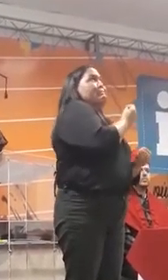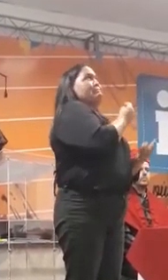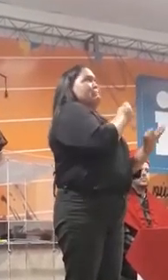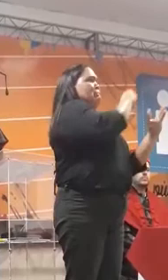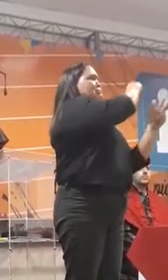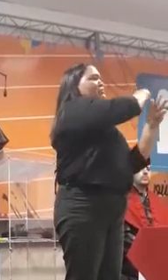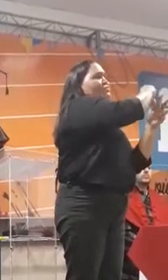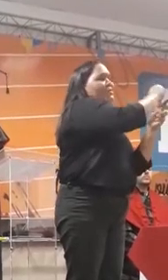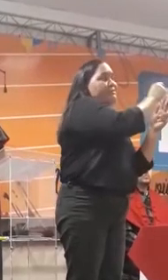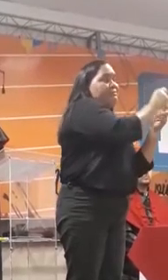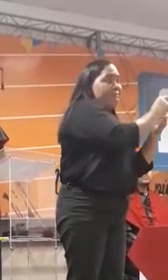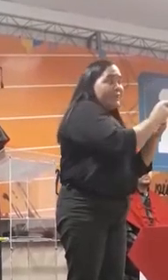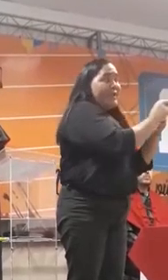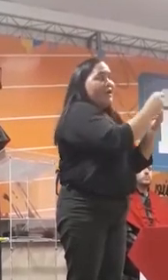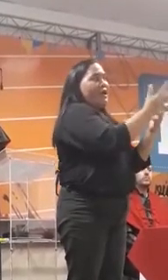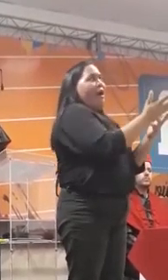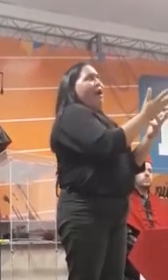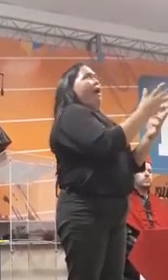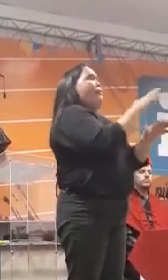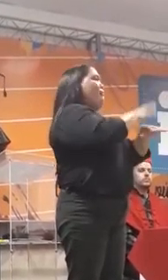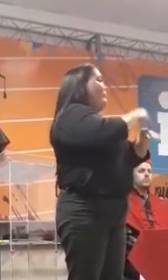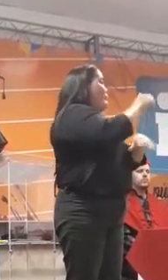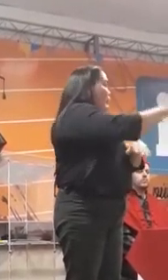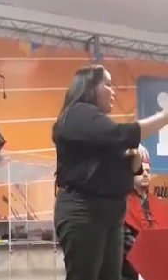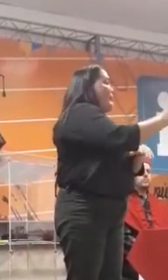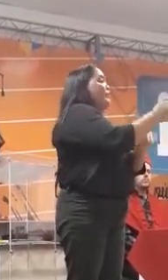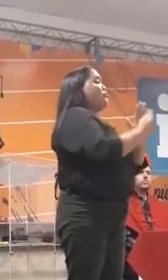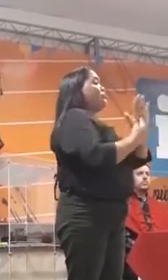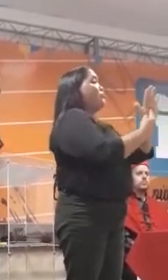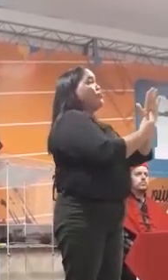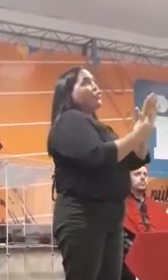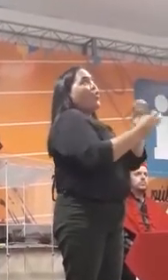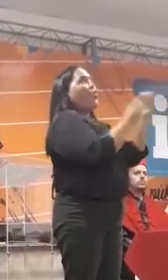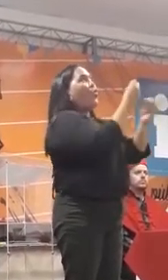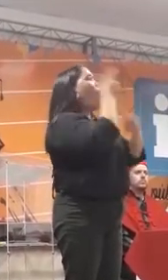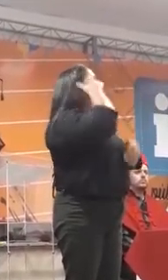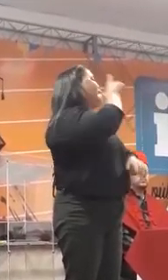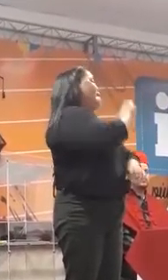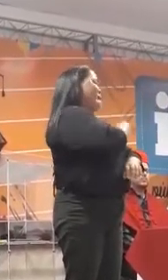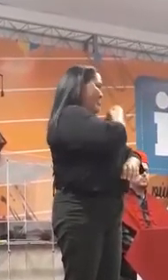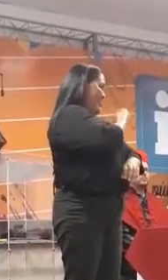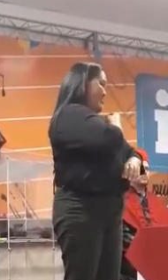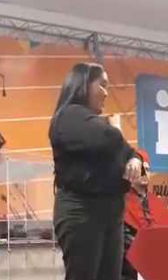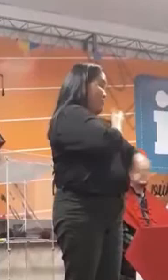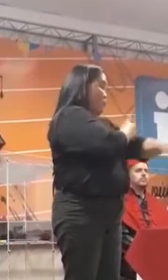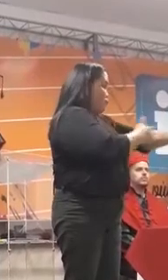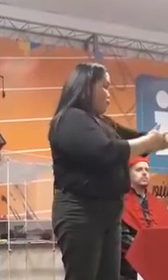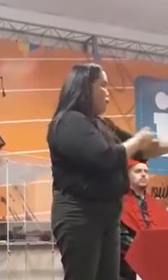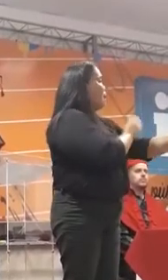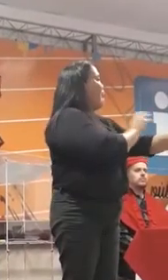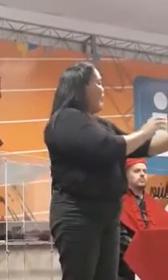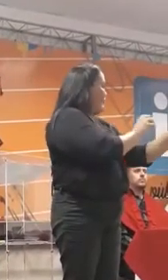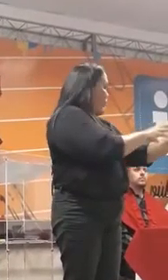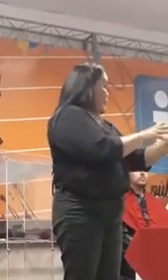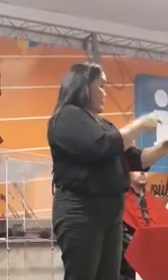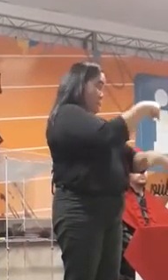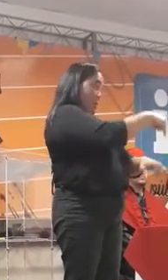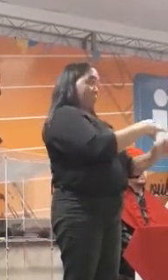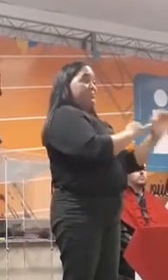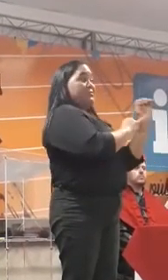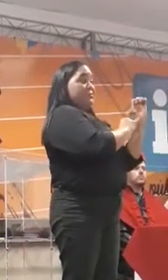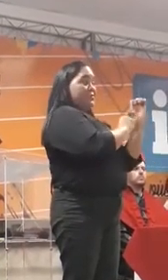é que a melhor maneira de transformar e vencer na vida, é através da educação. E aqui no IEMA, a gente tem